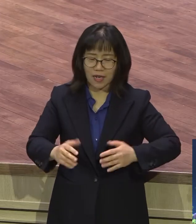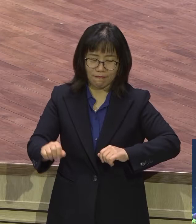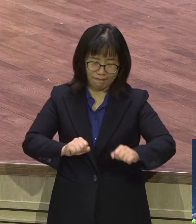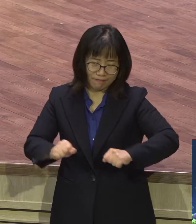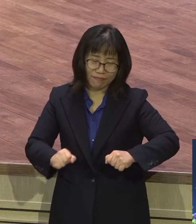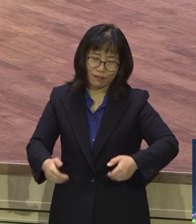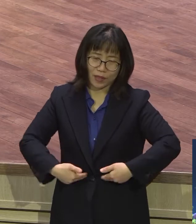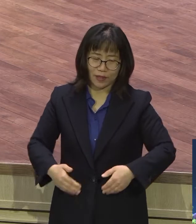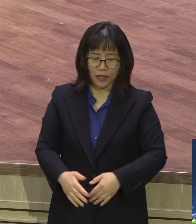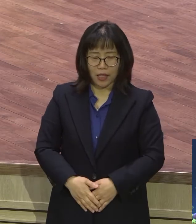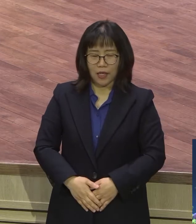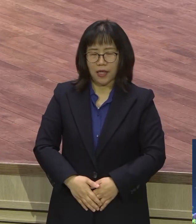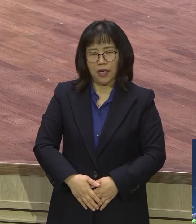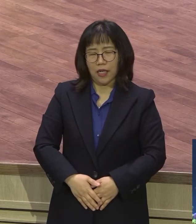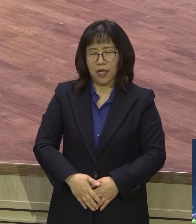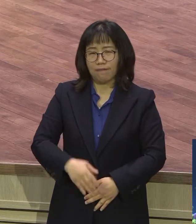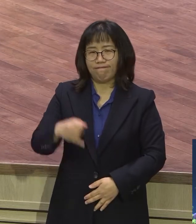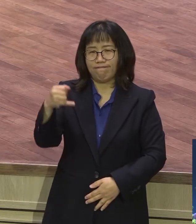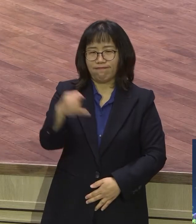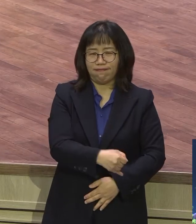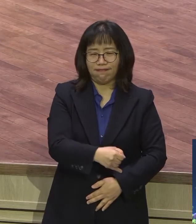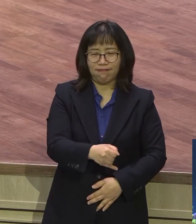제일 잘하는 게 누구냐 불교 선임